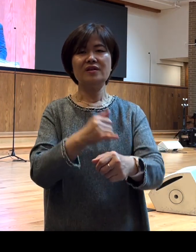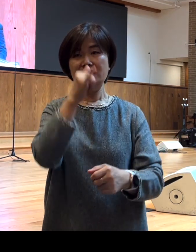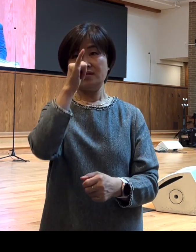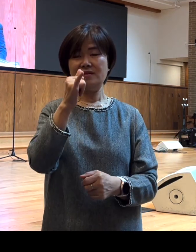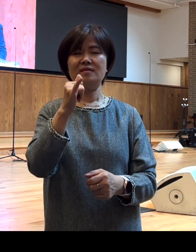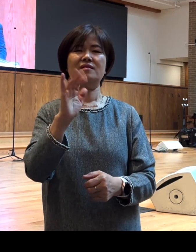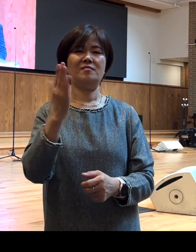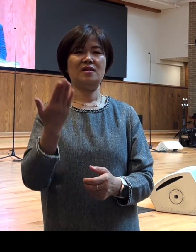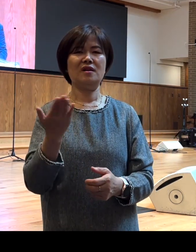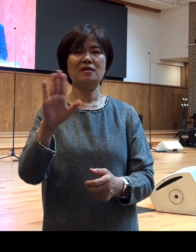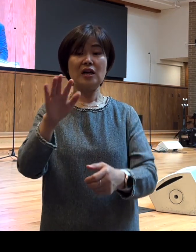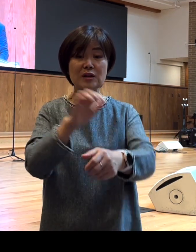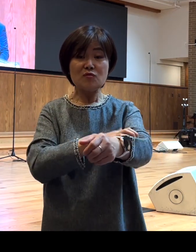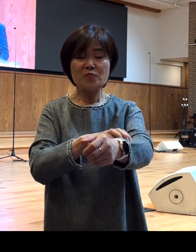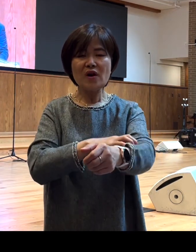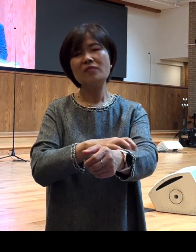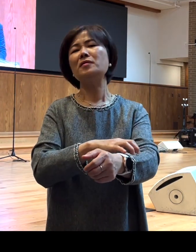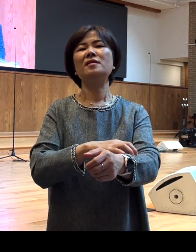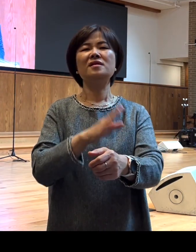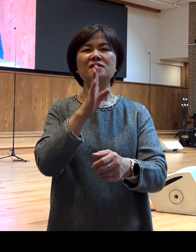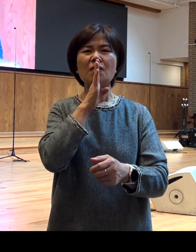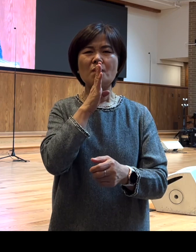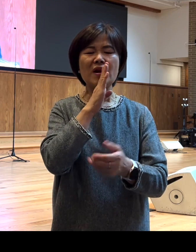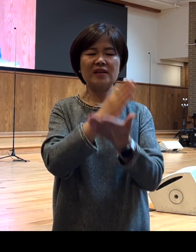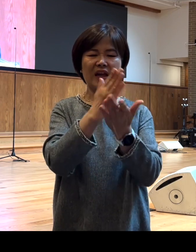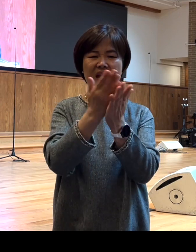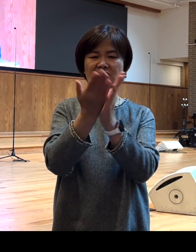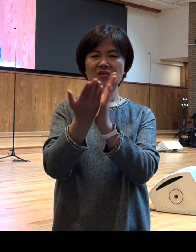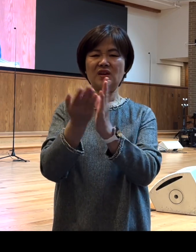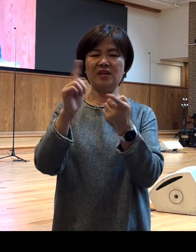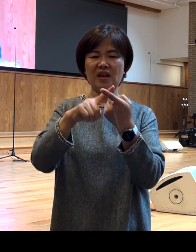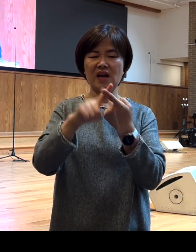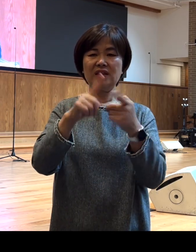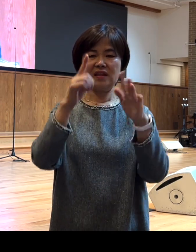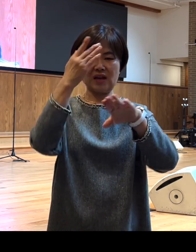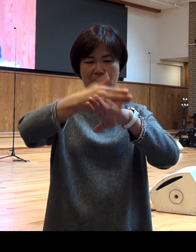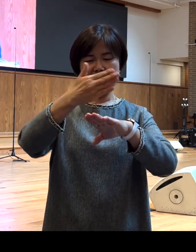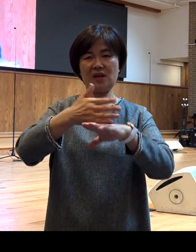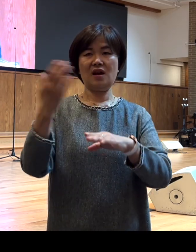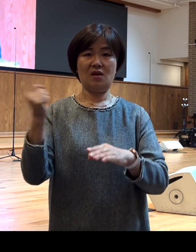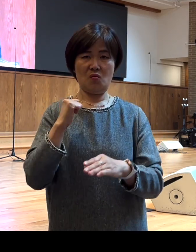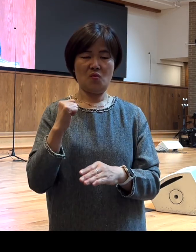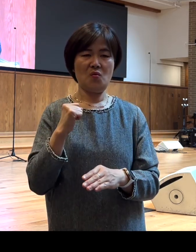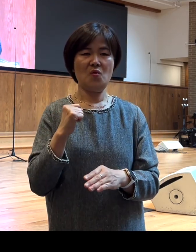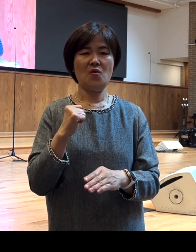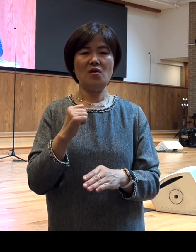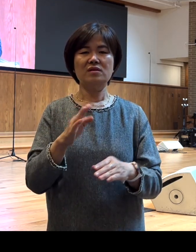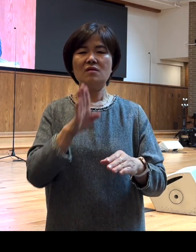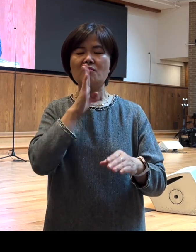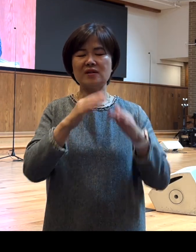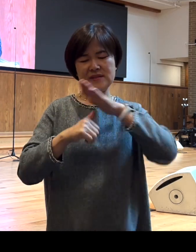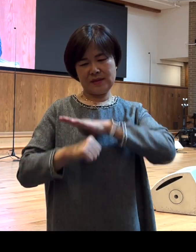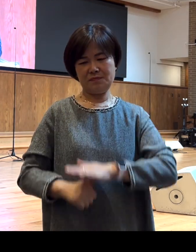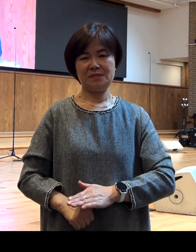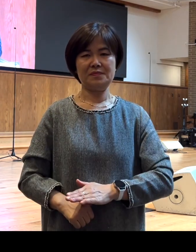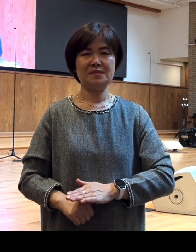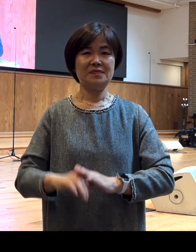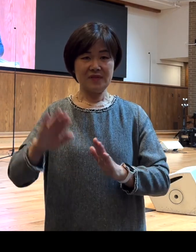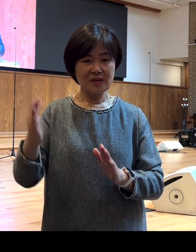여러분 그 불편을 정말 다양성에 대한 감사로 감수하시고 여러분 바울이